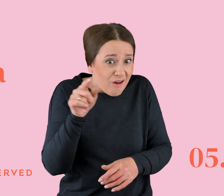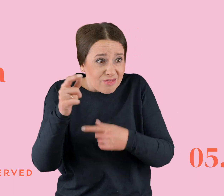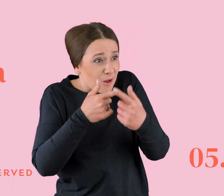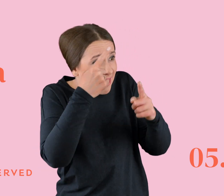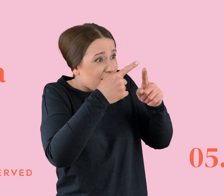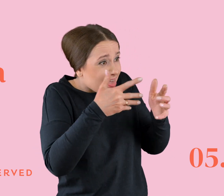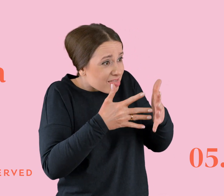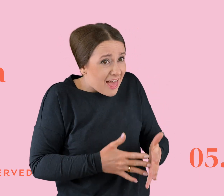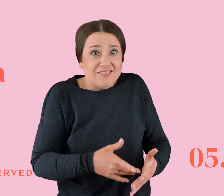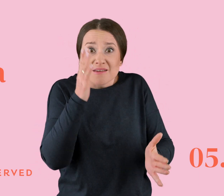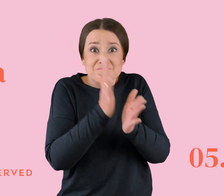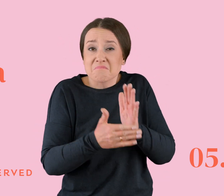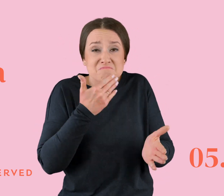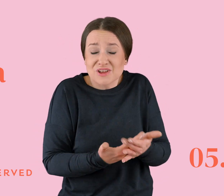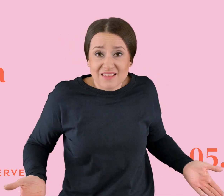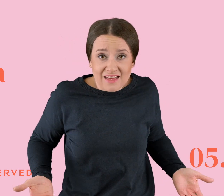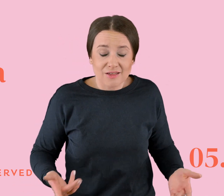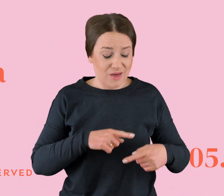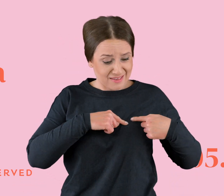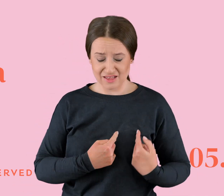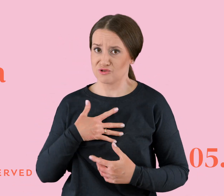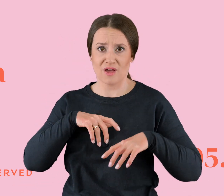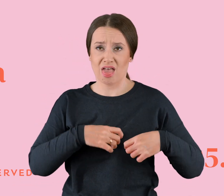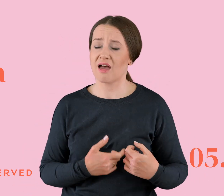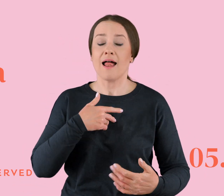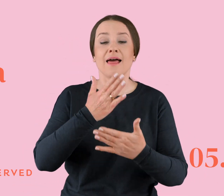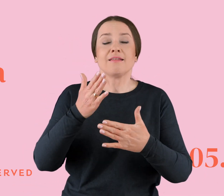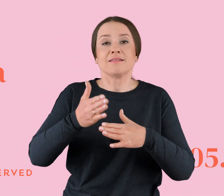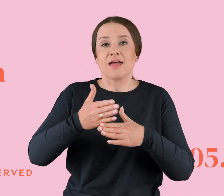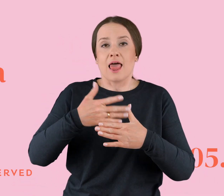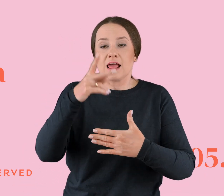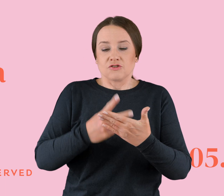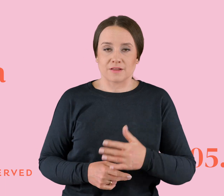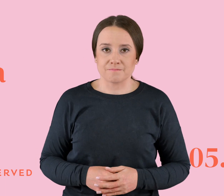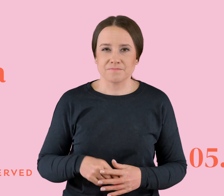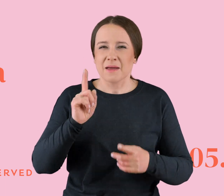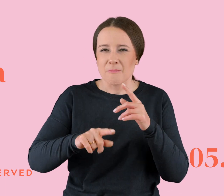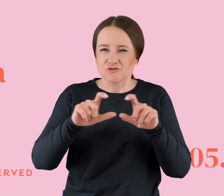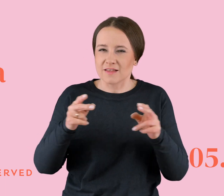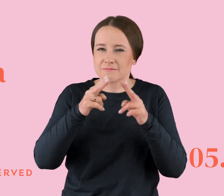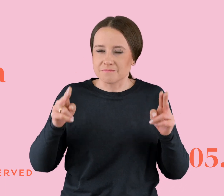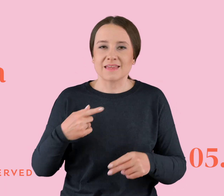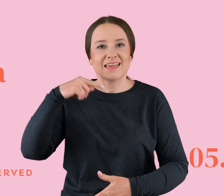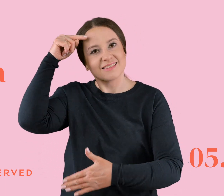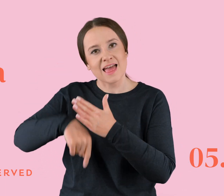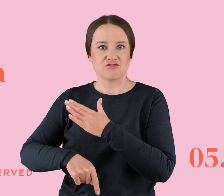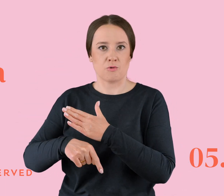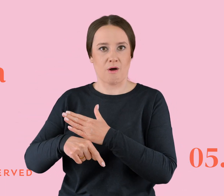o tym otwarcie. Serce mi się łamie, ale czytam dalej. Po pewnym czasie zdradziła mnie na imprezie, całując się z jakimś przypadkowym